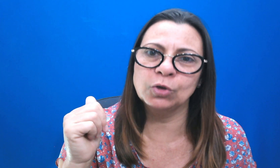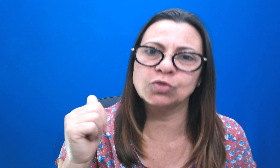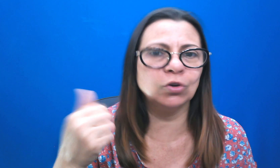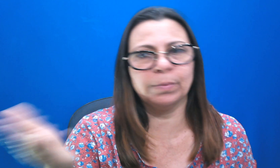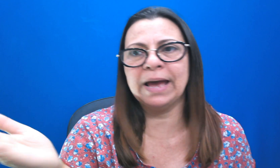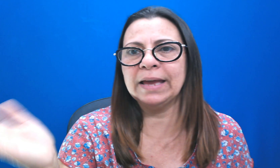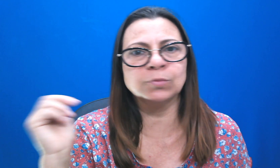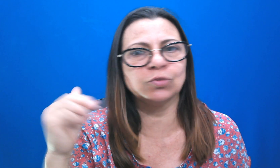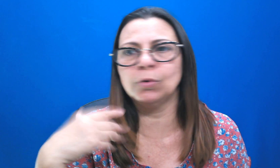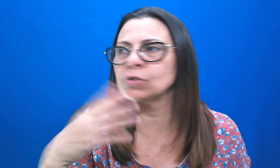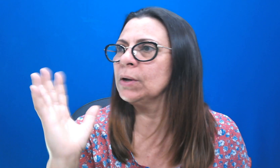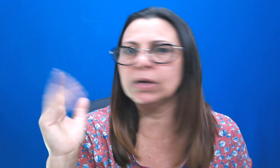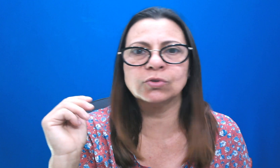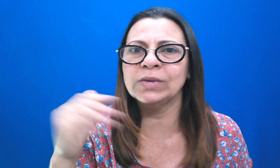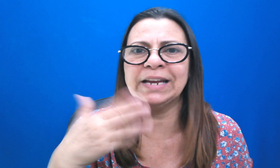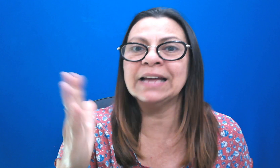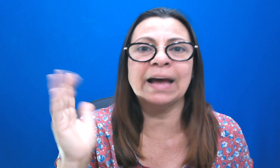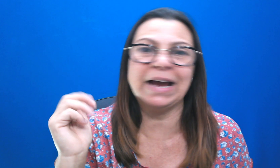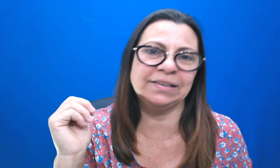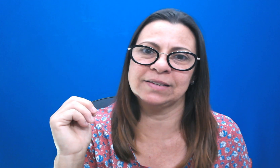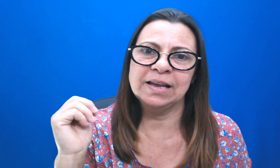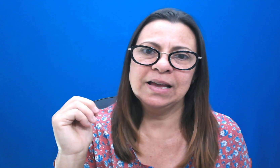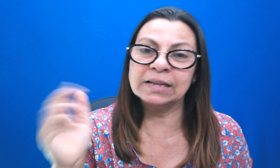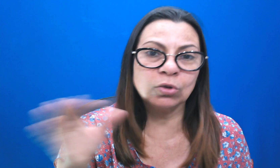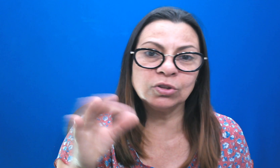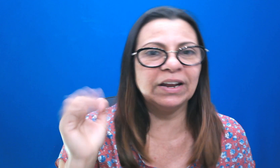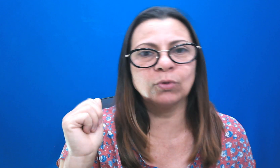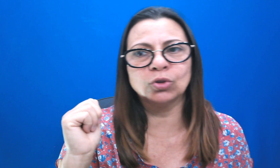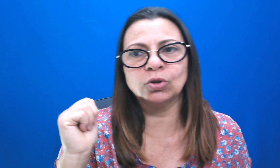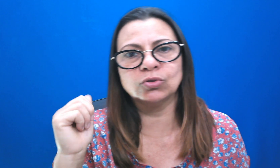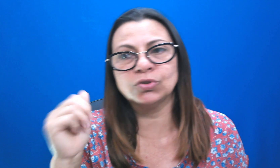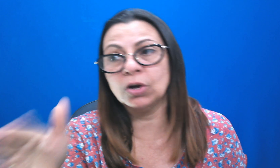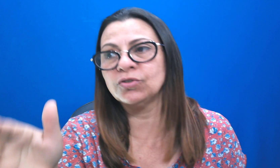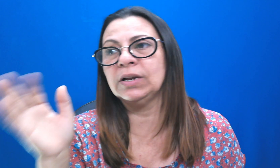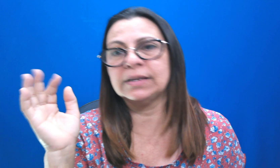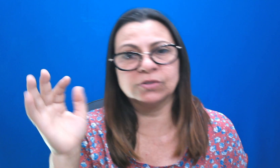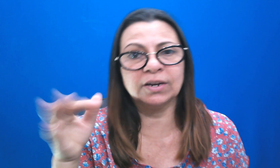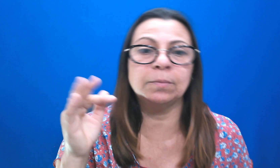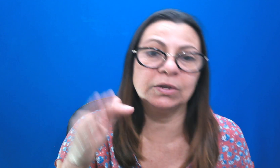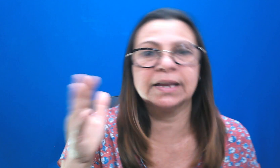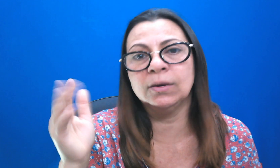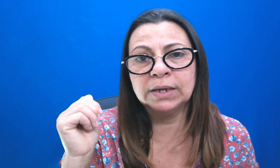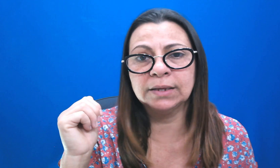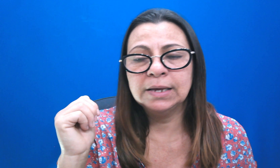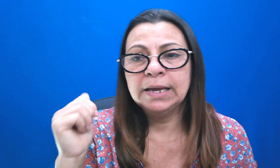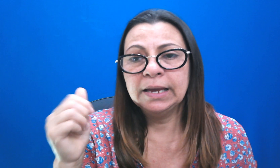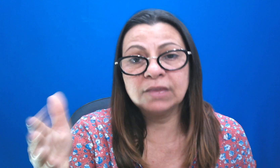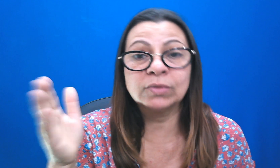meu esposo, pra eles, meu esposo, meu Deus, não ia nem andar mais. Tanto quando eu falei com o doutor, o doutor disse, já vou alertar a senhora que pode ser que ele não anda. Ele teve um